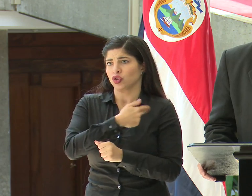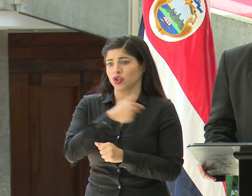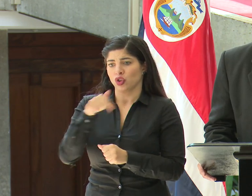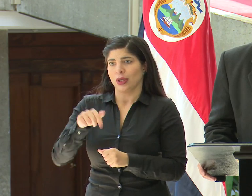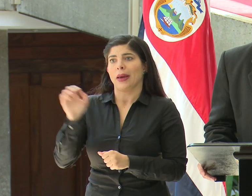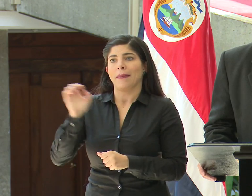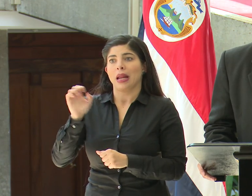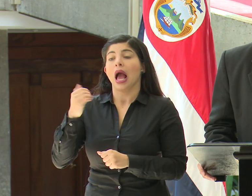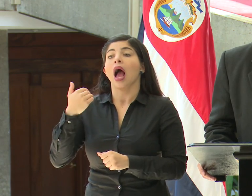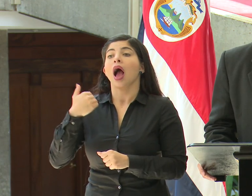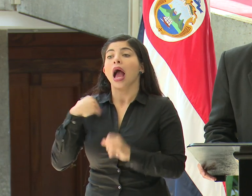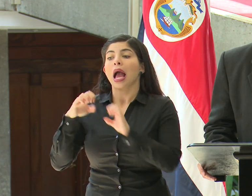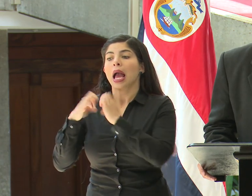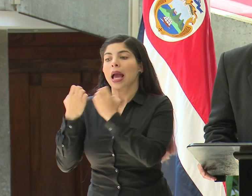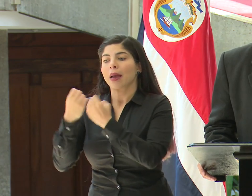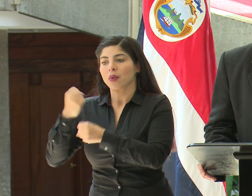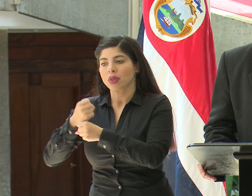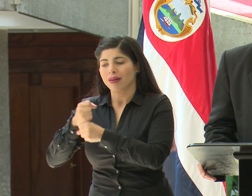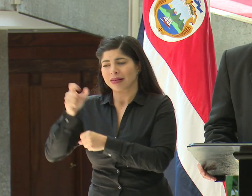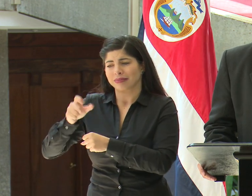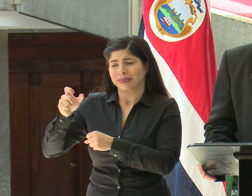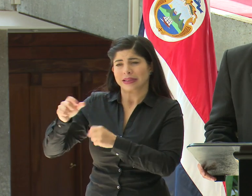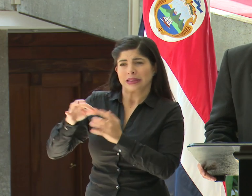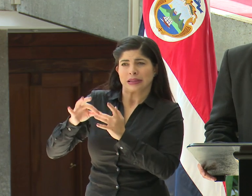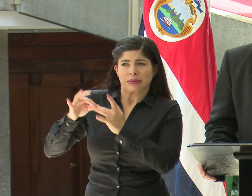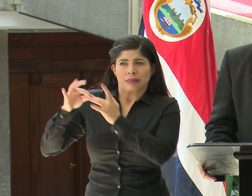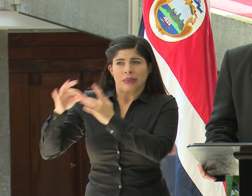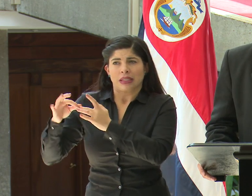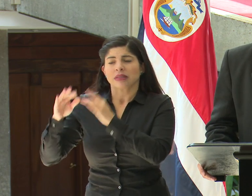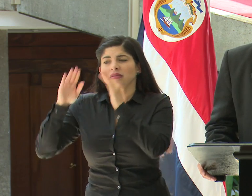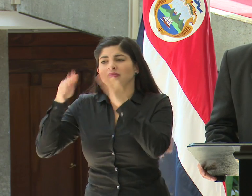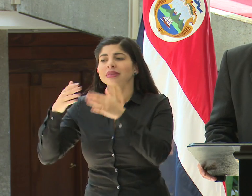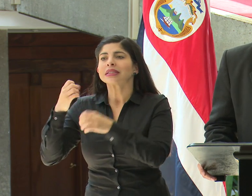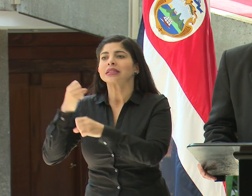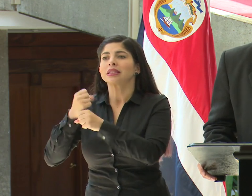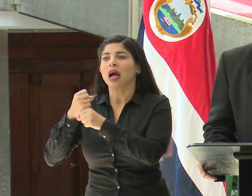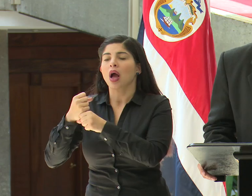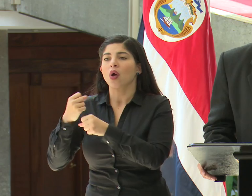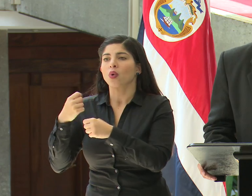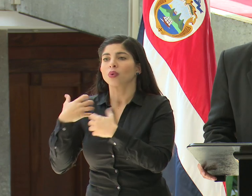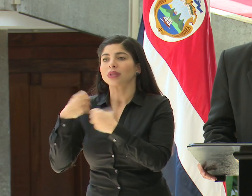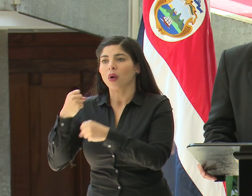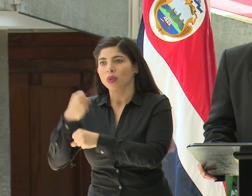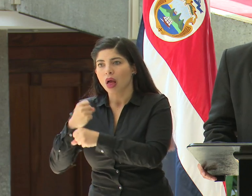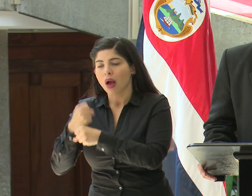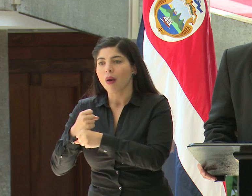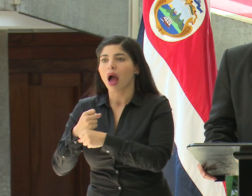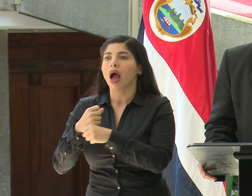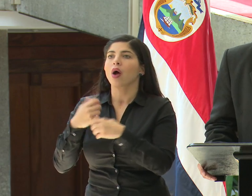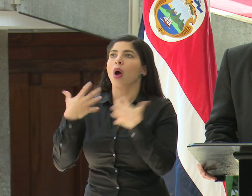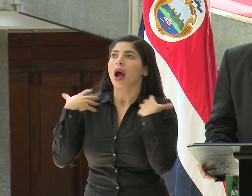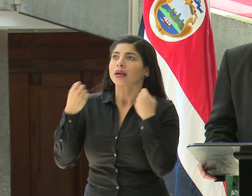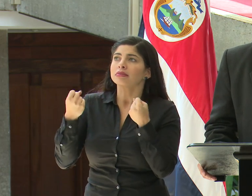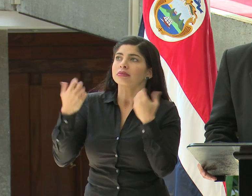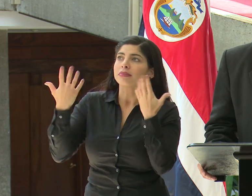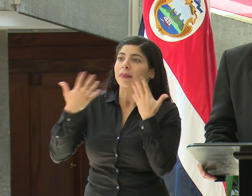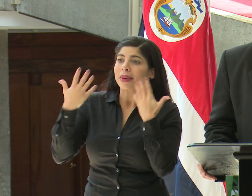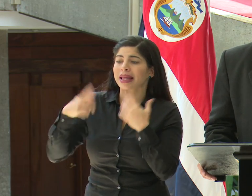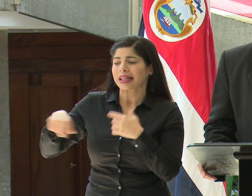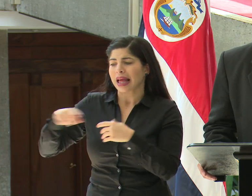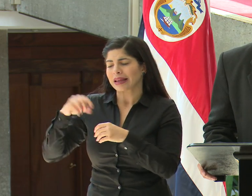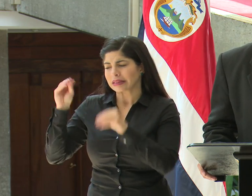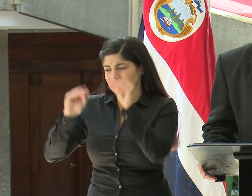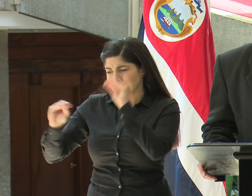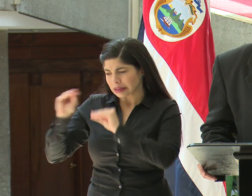Tenemos un equipo de trabajo de especialistas en salud ocupacional, seguridad y ambiente que están preparando todos los